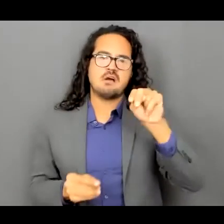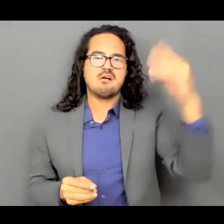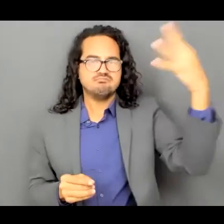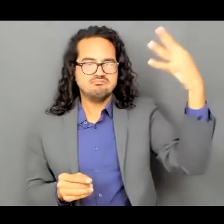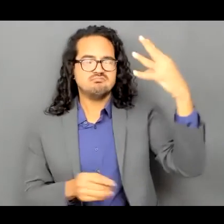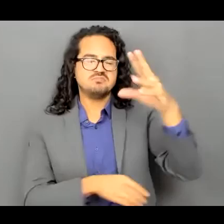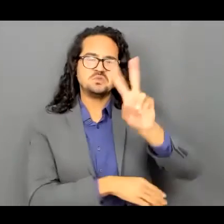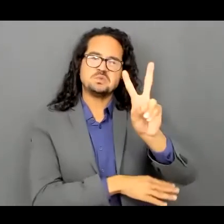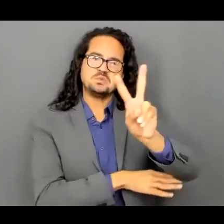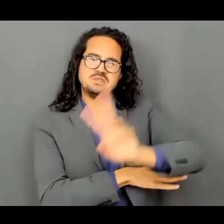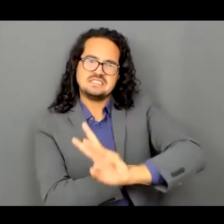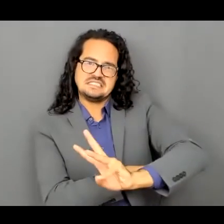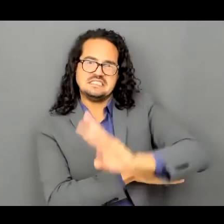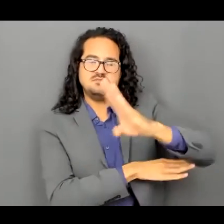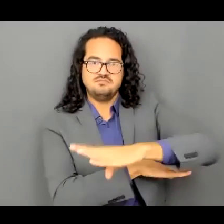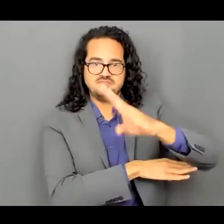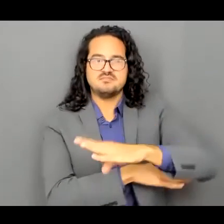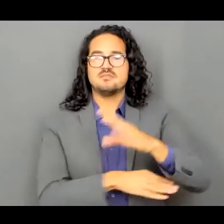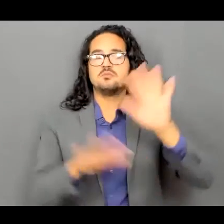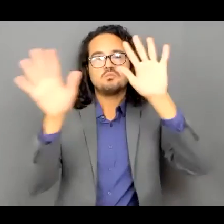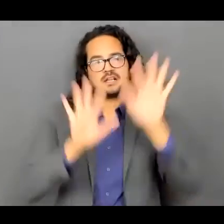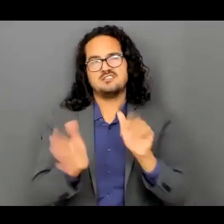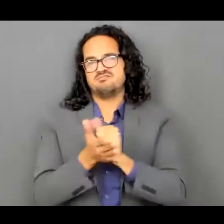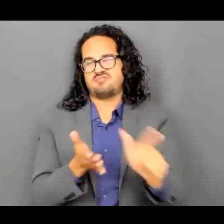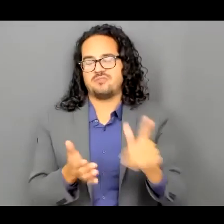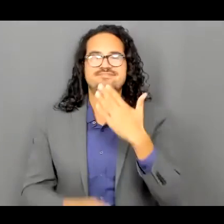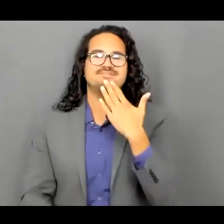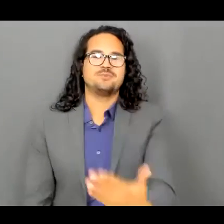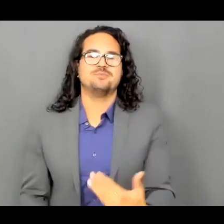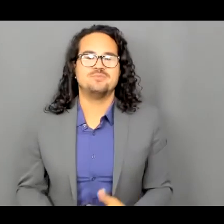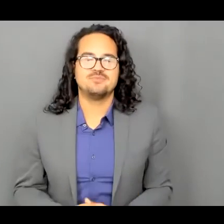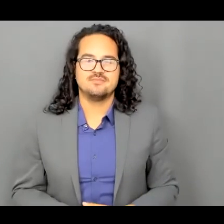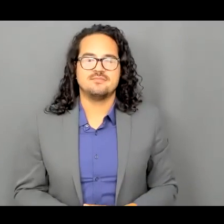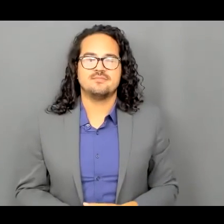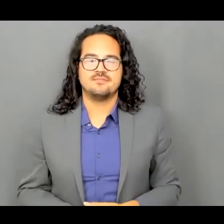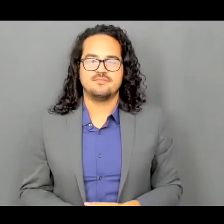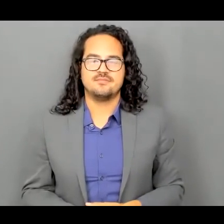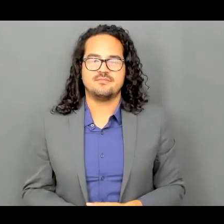en caso de que se limpie la capa muchas gracias